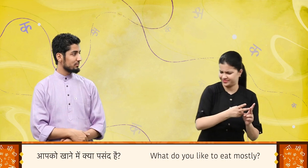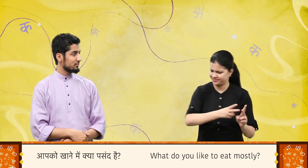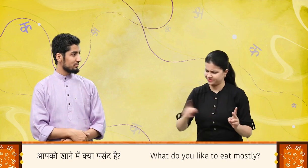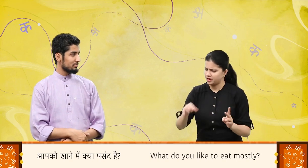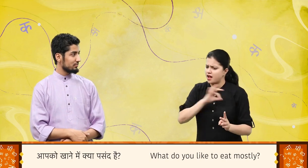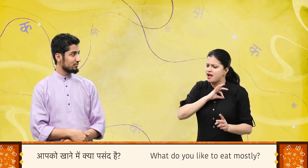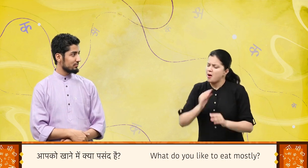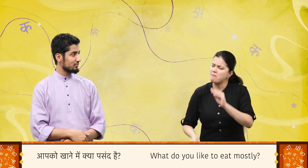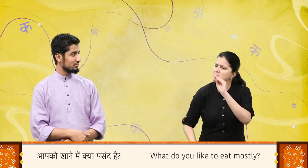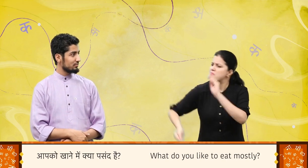है?